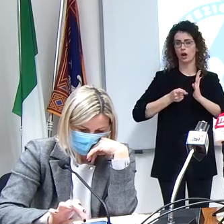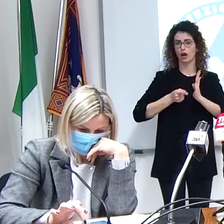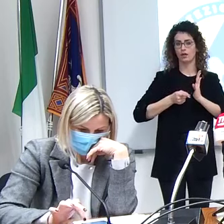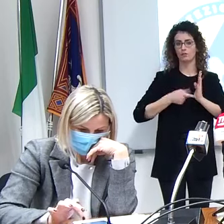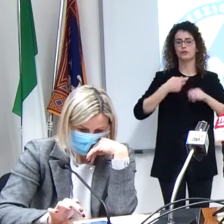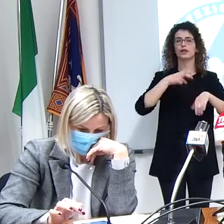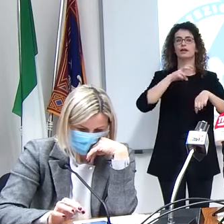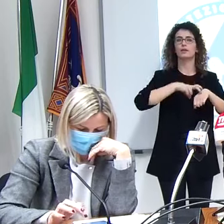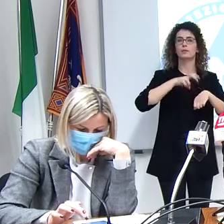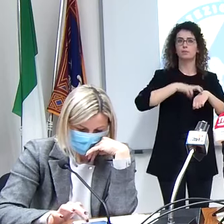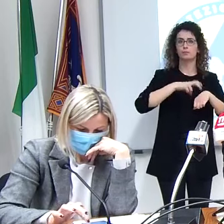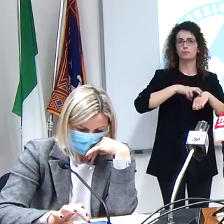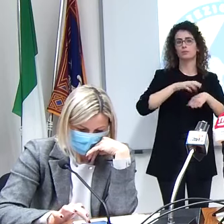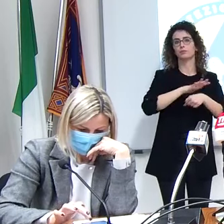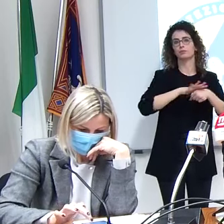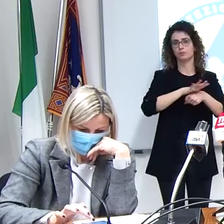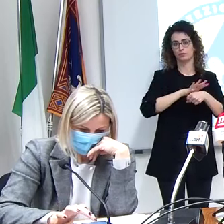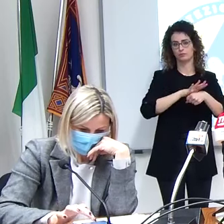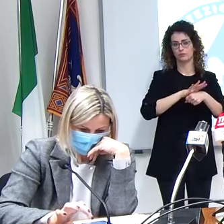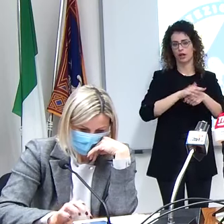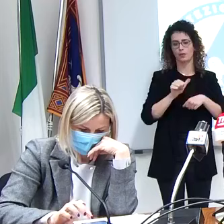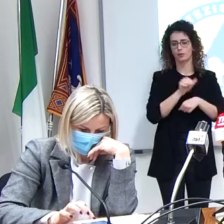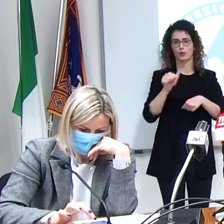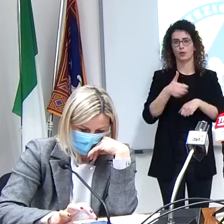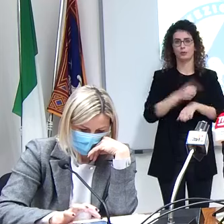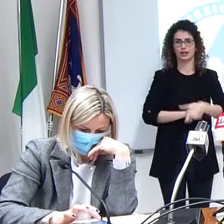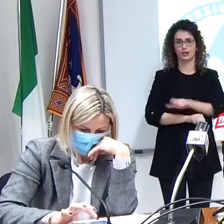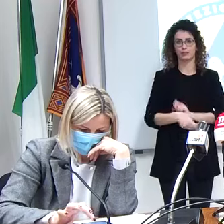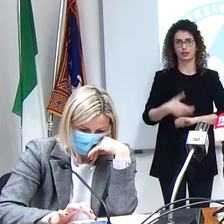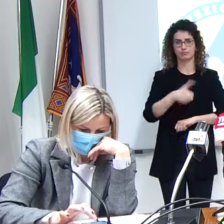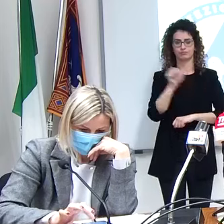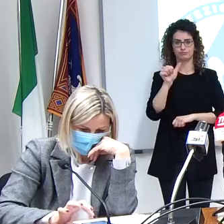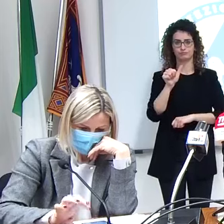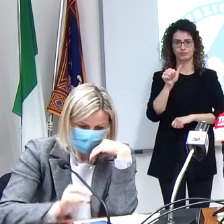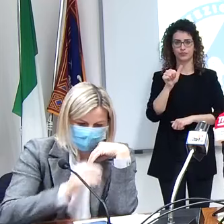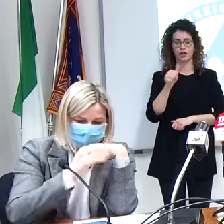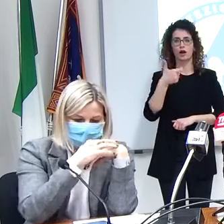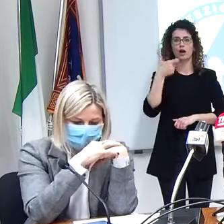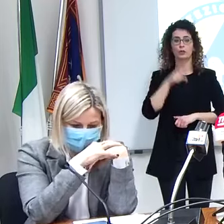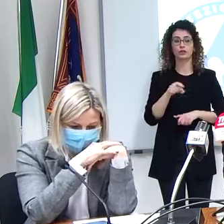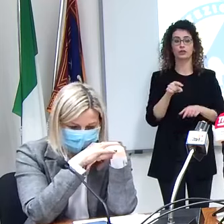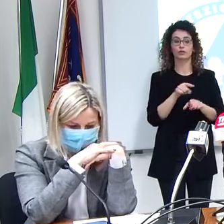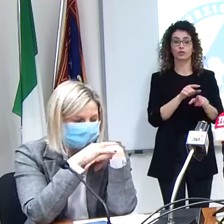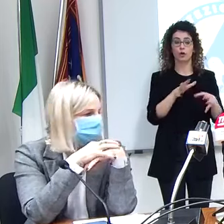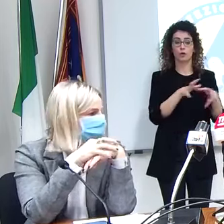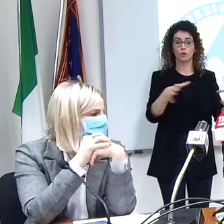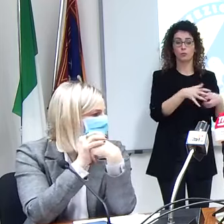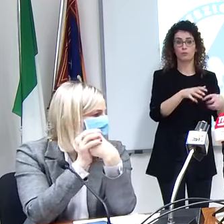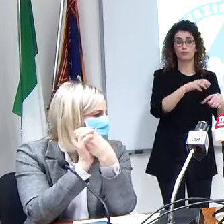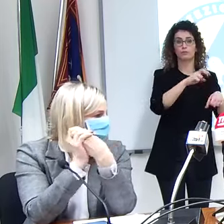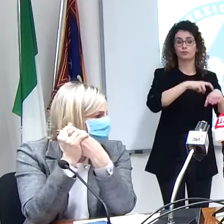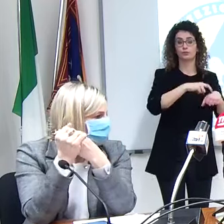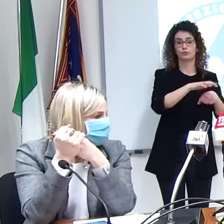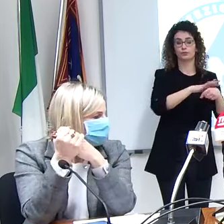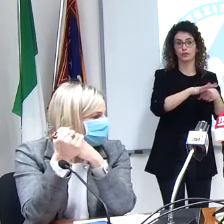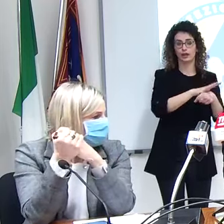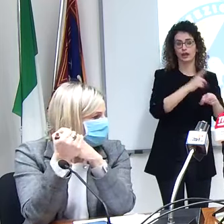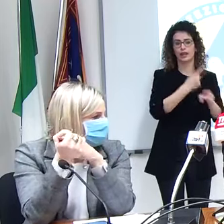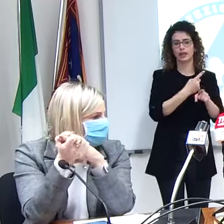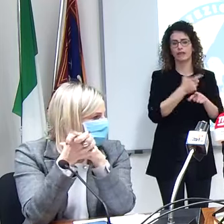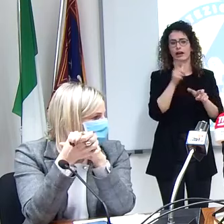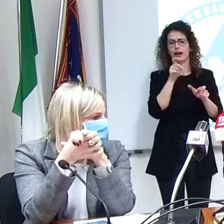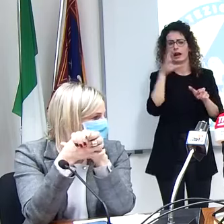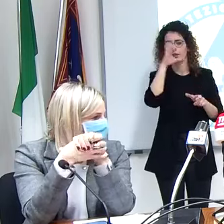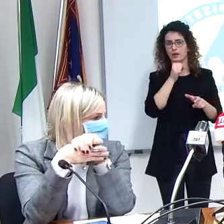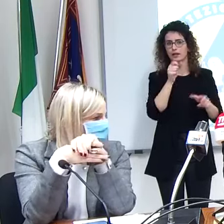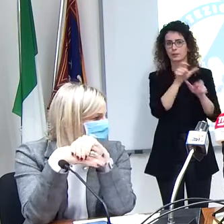medici di medicina generale in prima linea perché sono loro che devono intercettare i pazienti perché